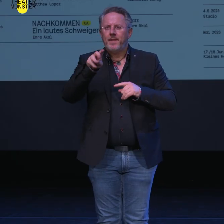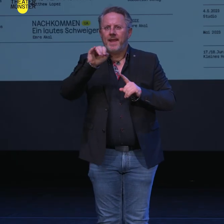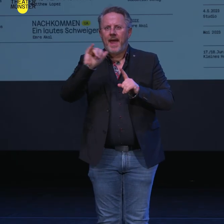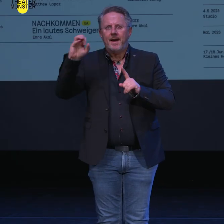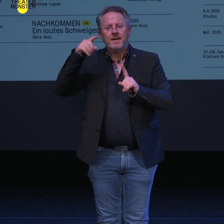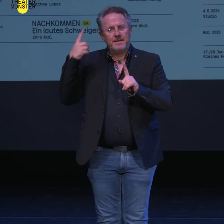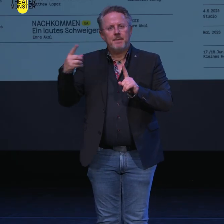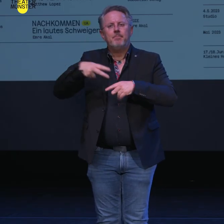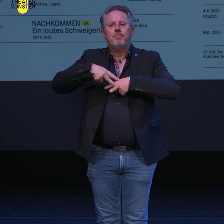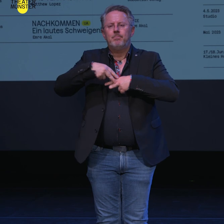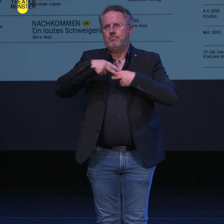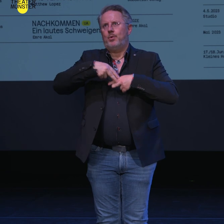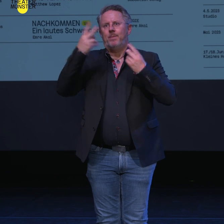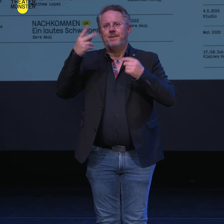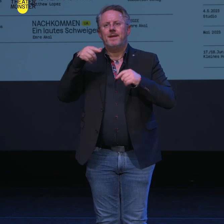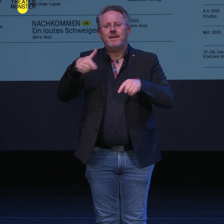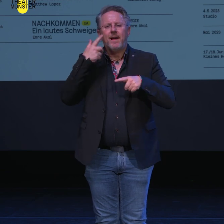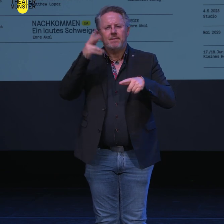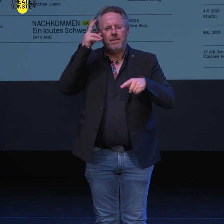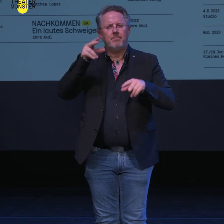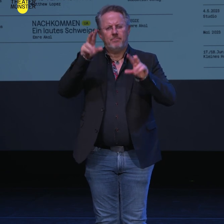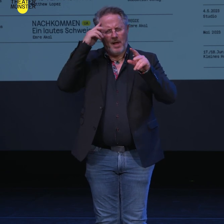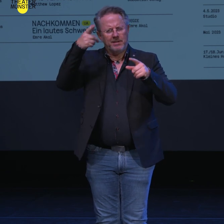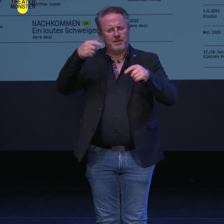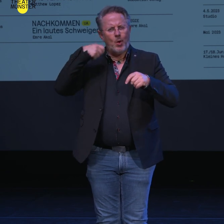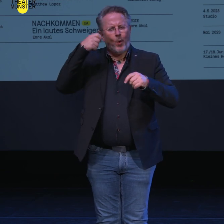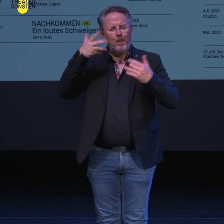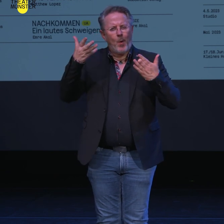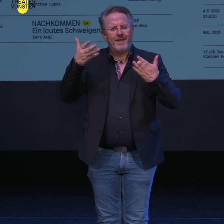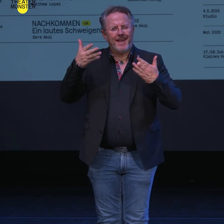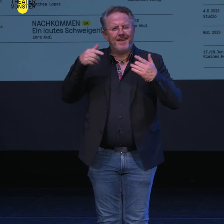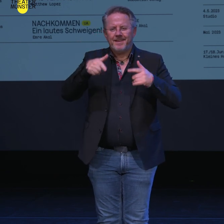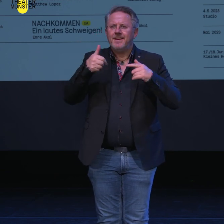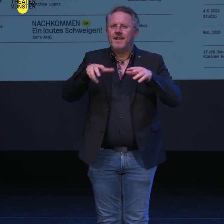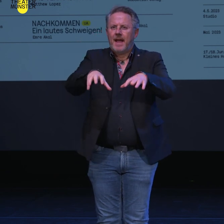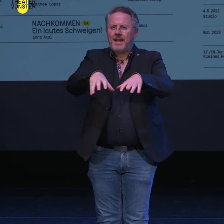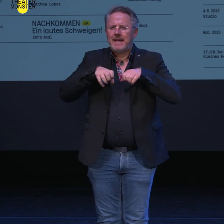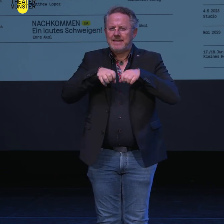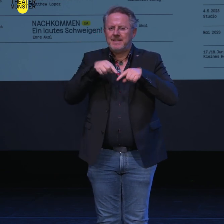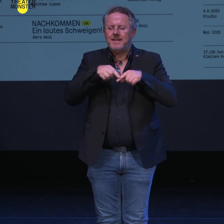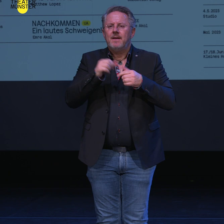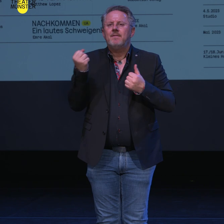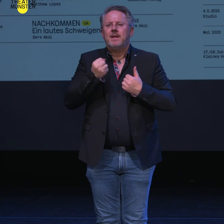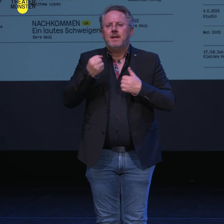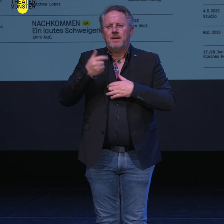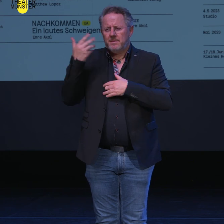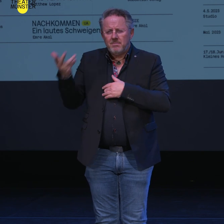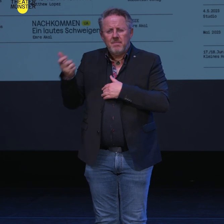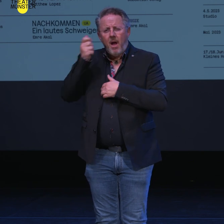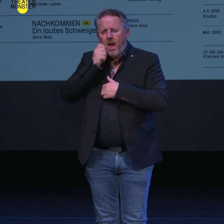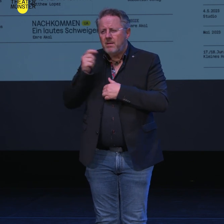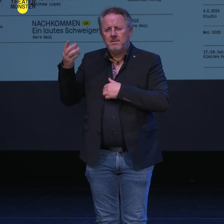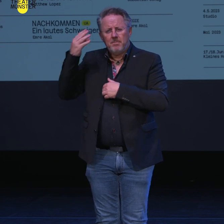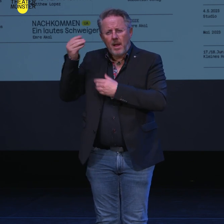einer seiner berühmtesten Komödien, Der Geizige, also eine Komödie, die zugespitzt davon handelt, wie ein alter weißer Mann